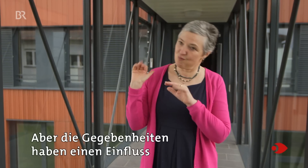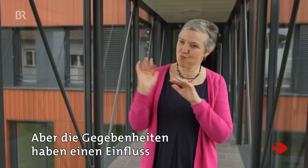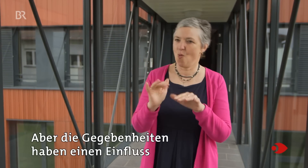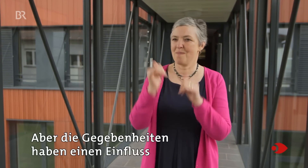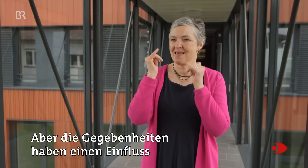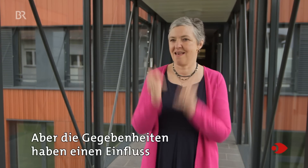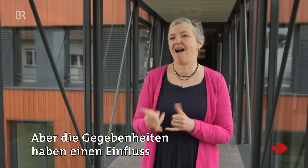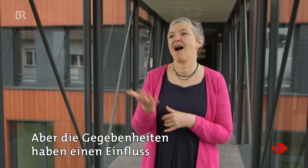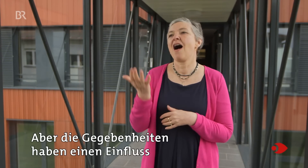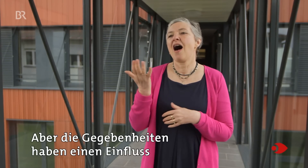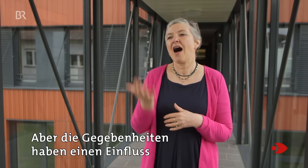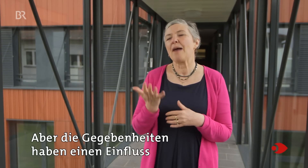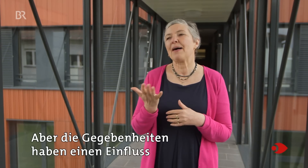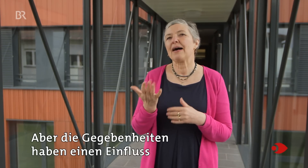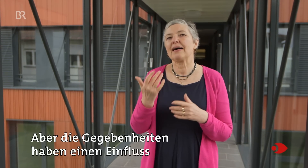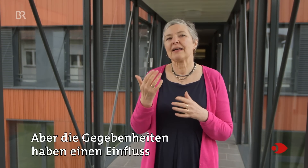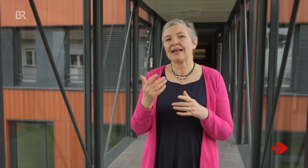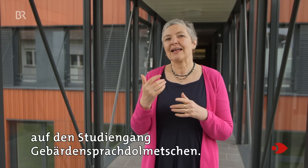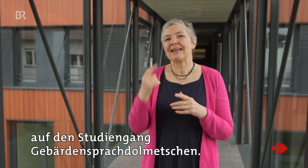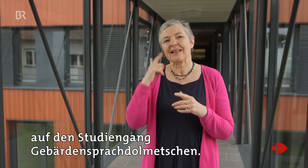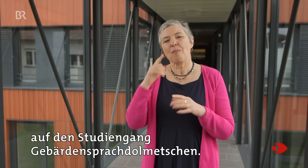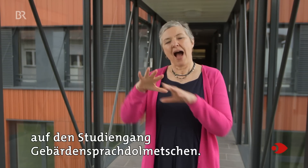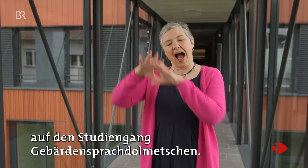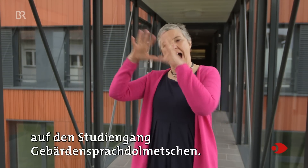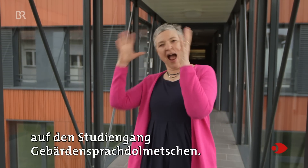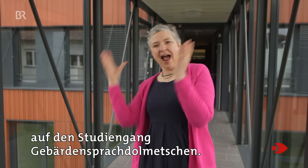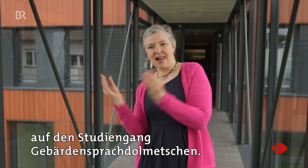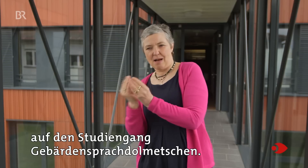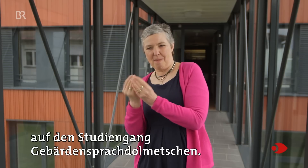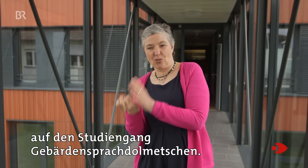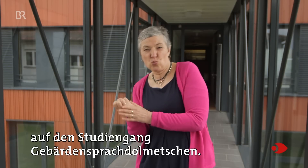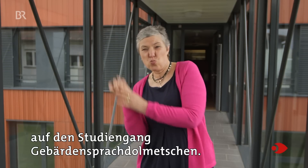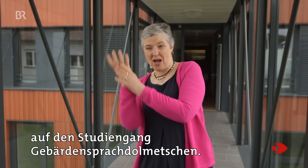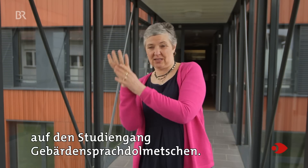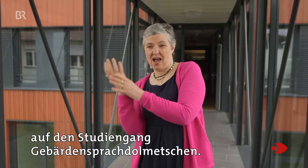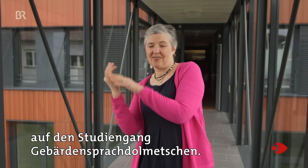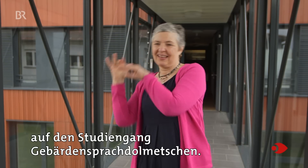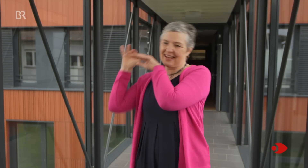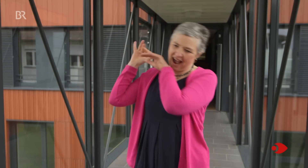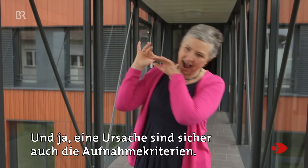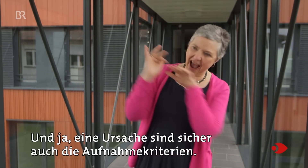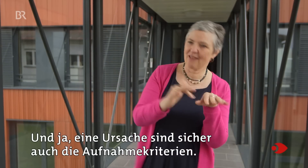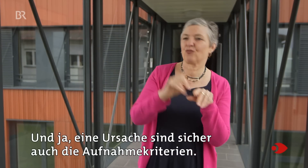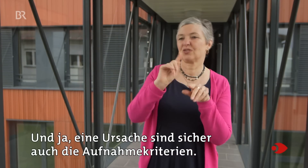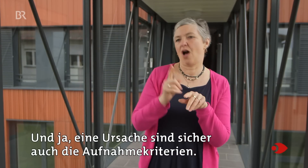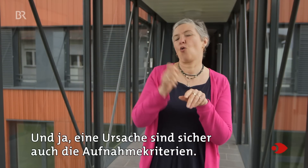Aber die Gegebenheiten haben einen Einfluss auf den Studiengang Gebärdensprachdolmetschen. Und ja,